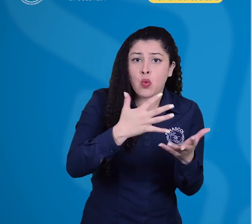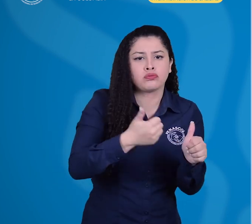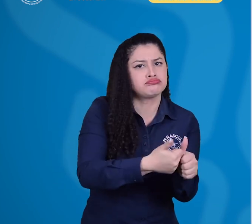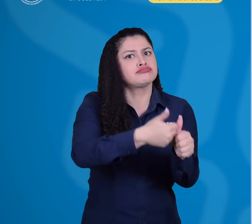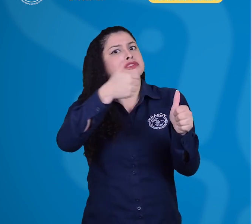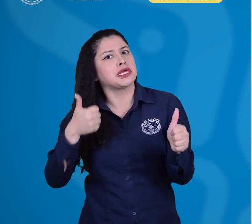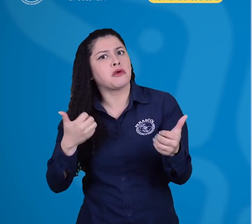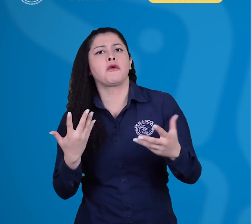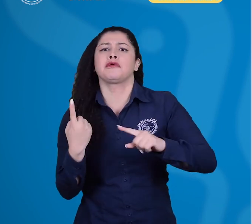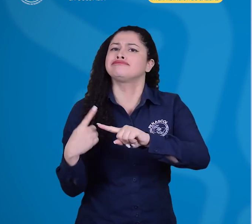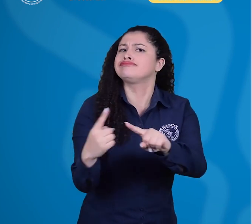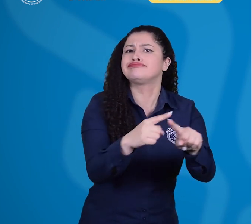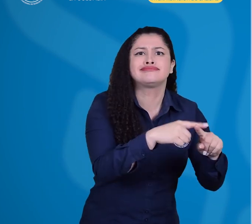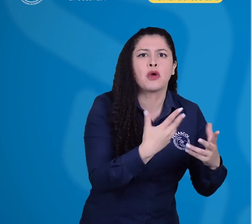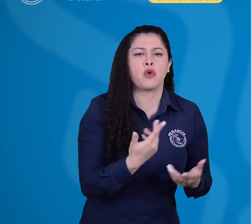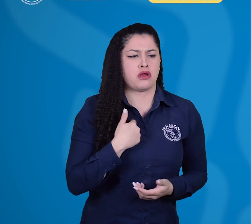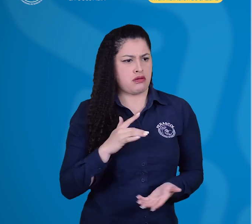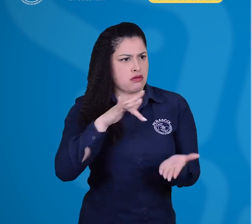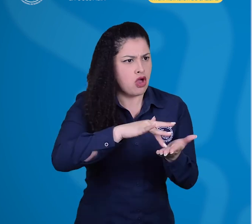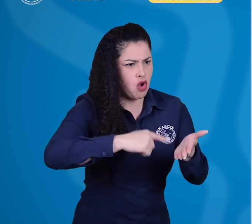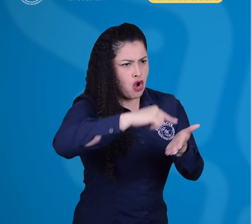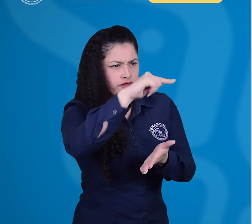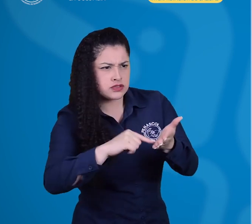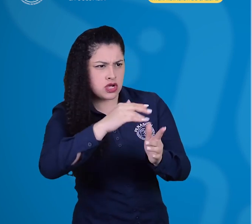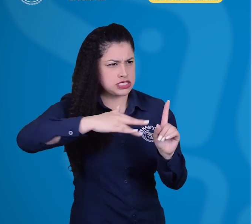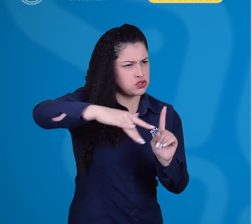así como el ámbito o contexto de prestación del servicio.